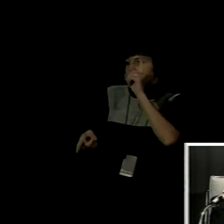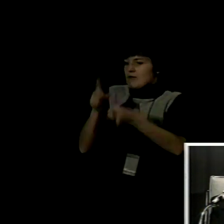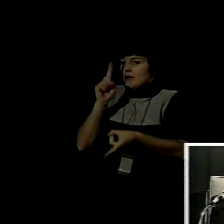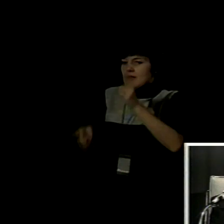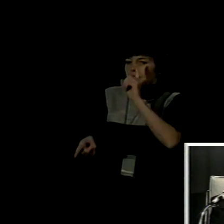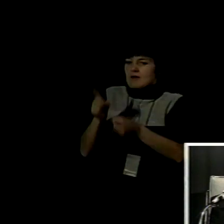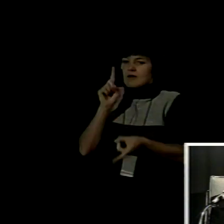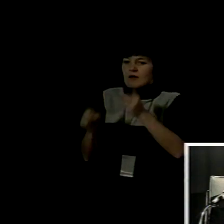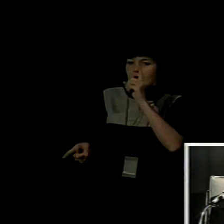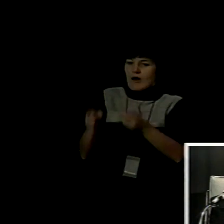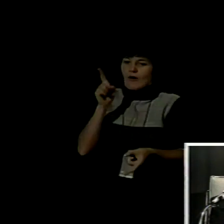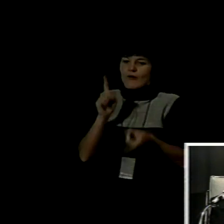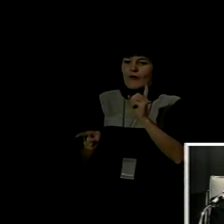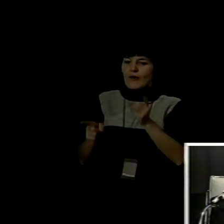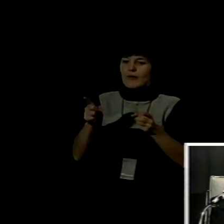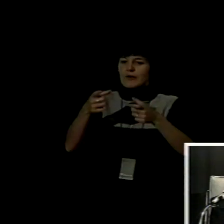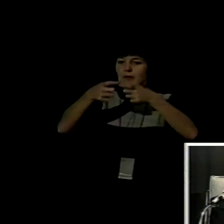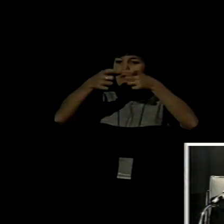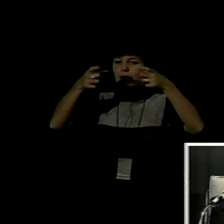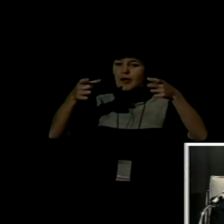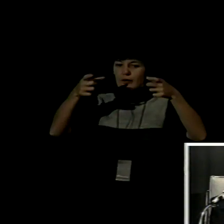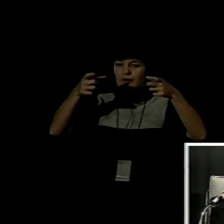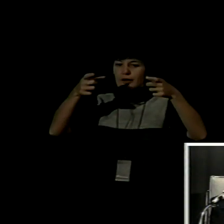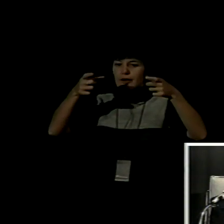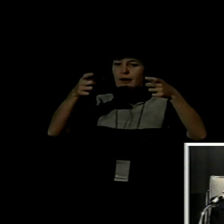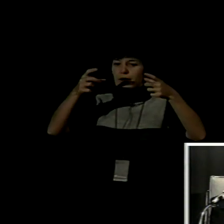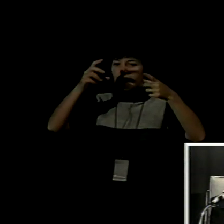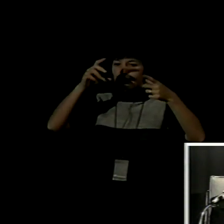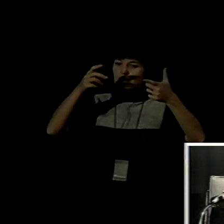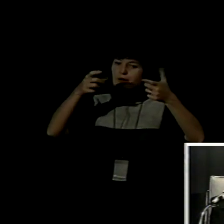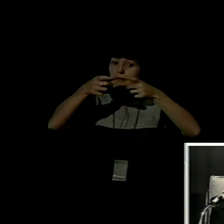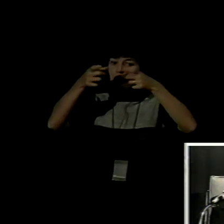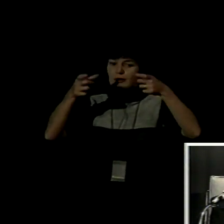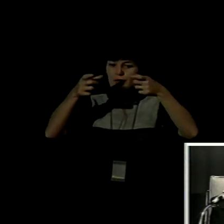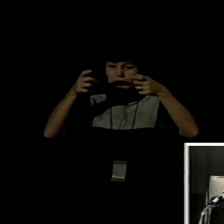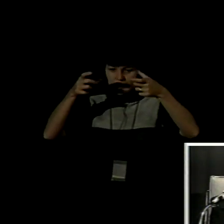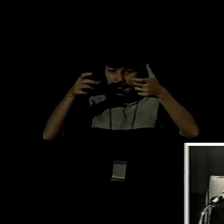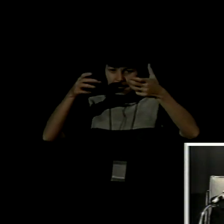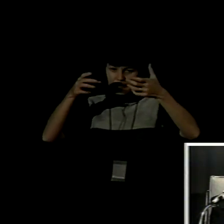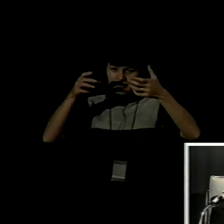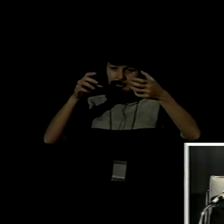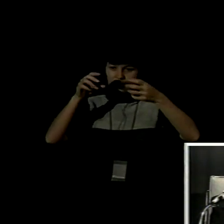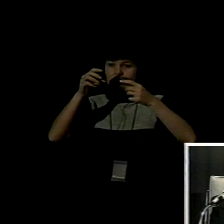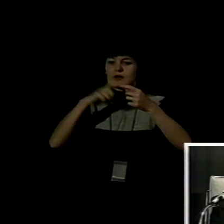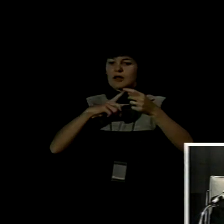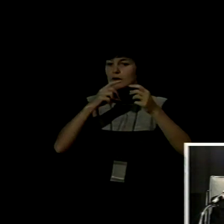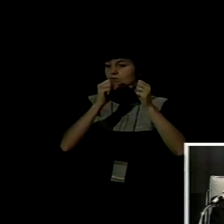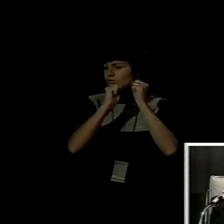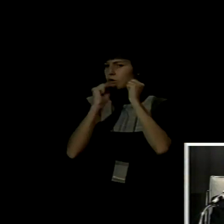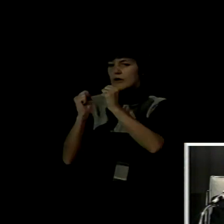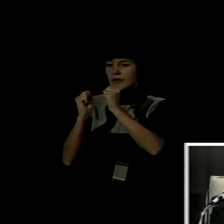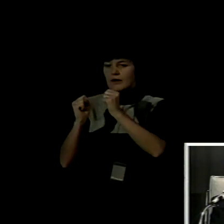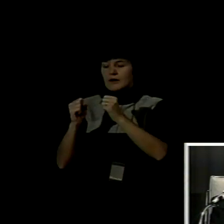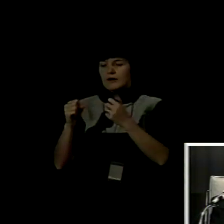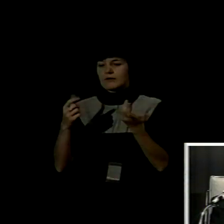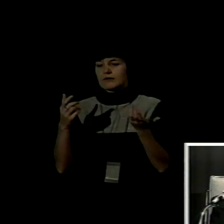también pensamos que otro elemento que es relevante en esta discusión es la necesidad